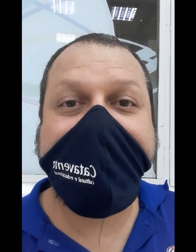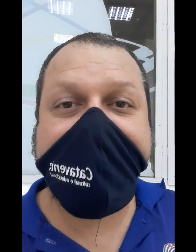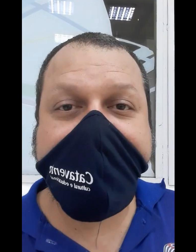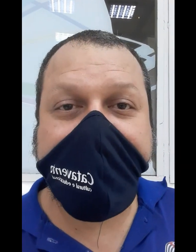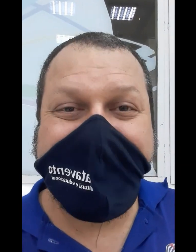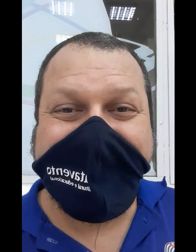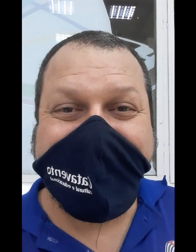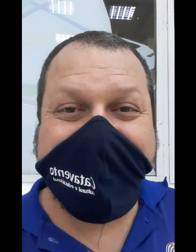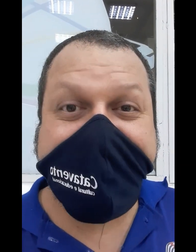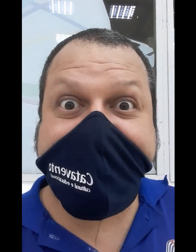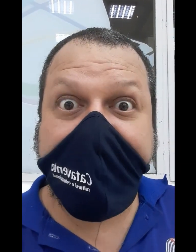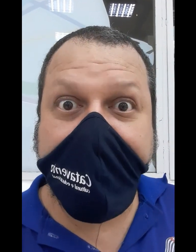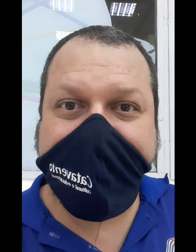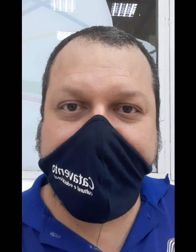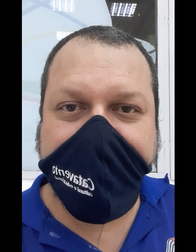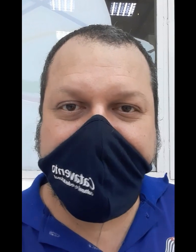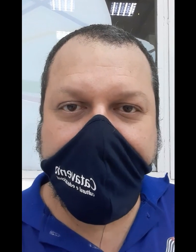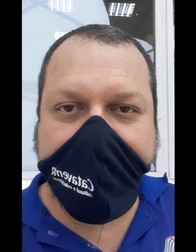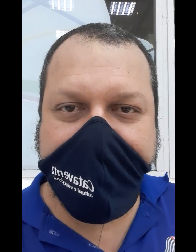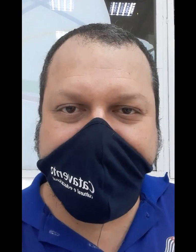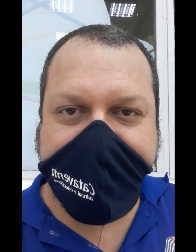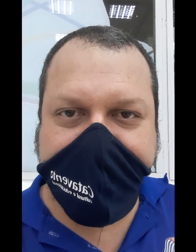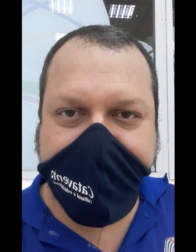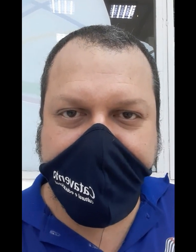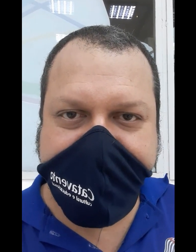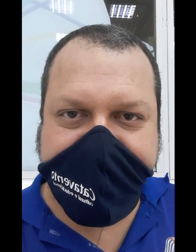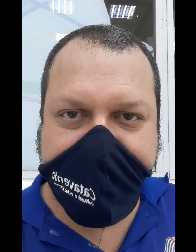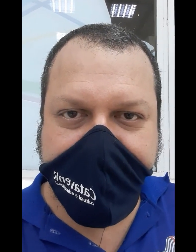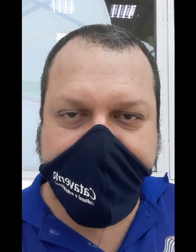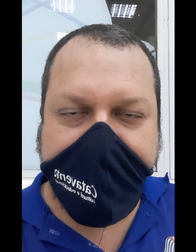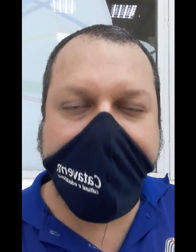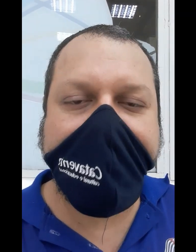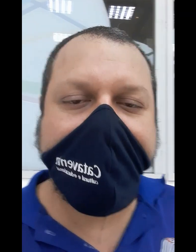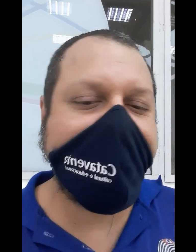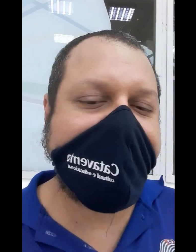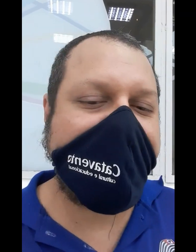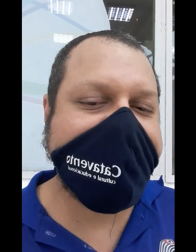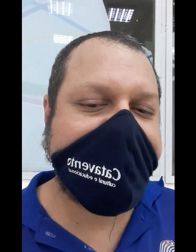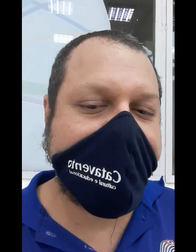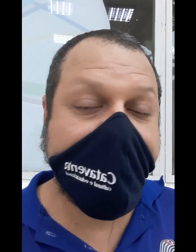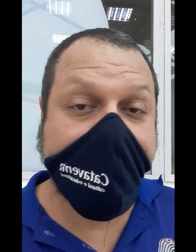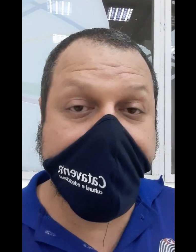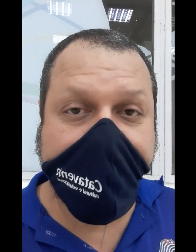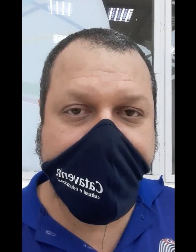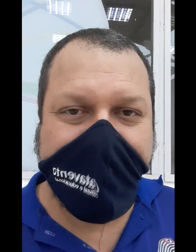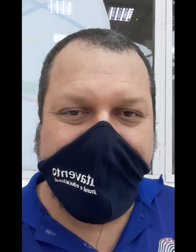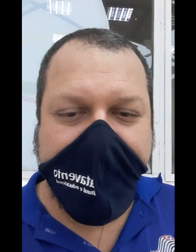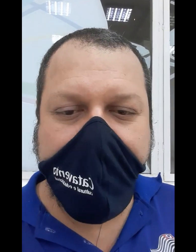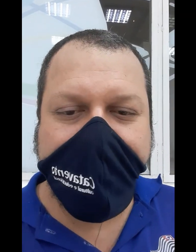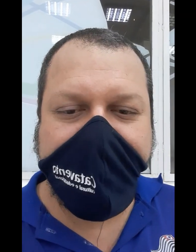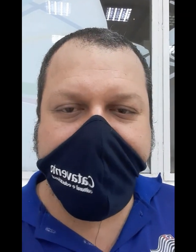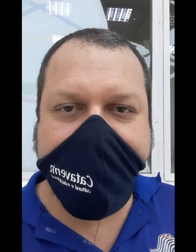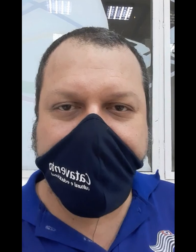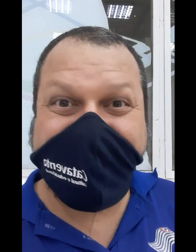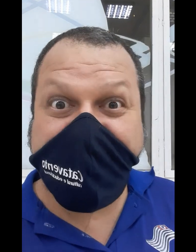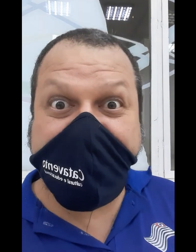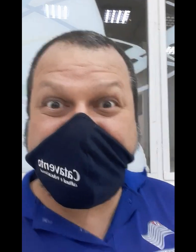beijo e se cuidem, porque a loucura ainda não terminou, certo? Muito álcool, muita máscara, muito tudo. Um beijo e tchau!